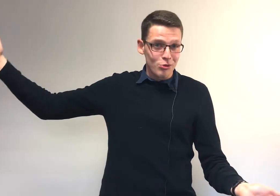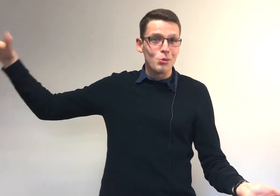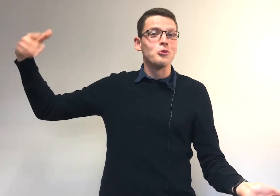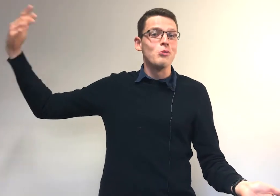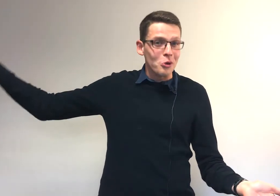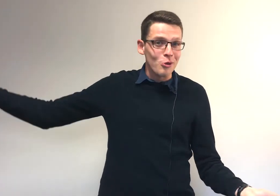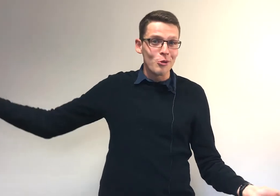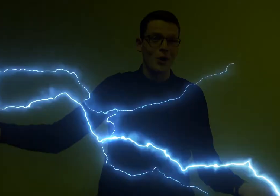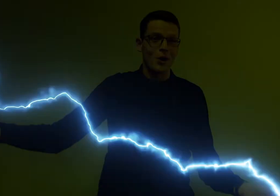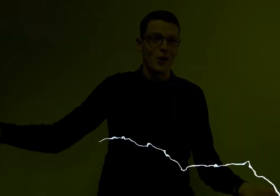sombre du blocus.